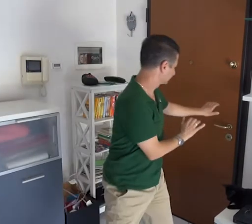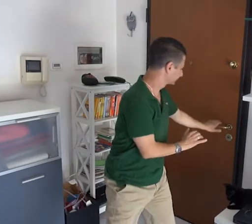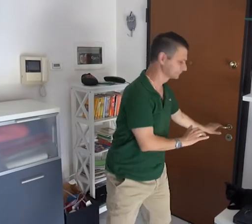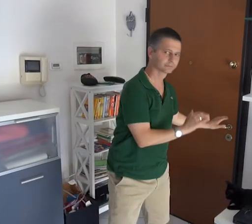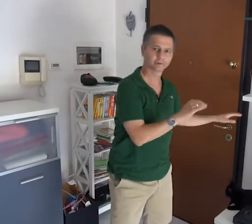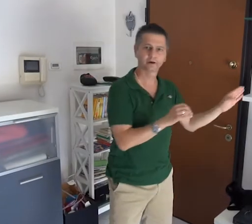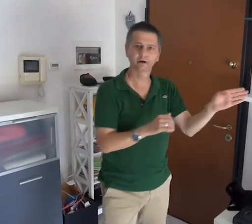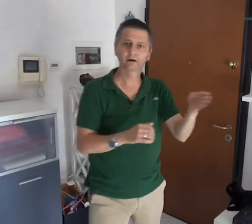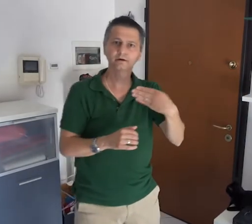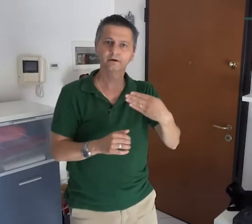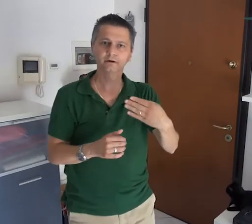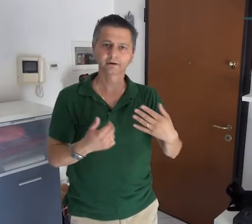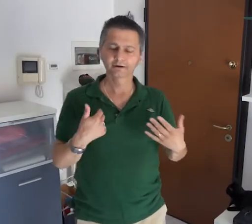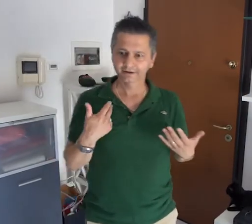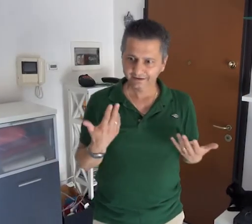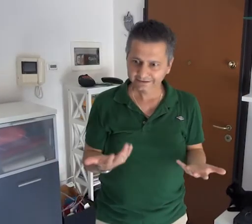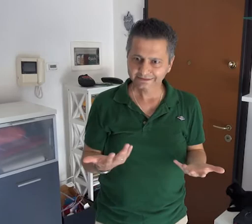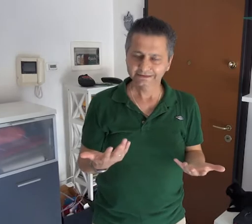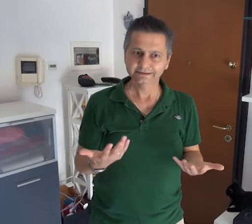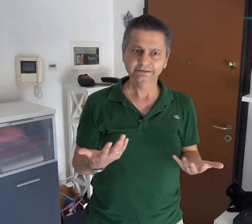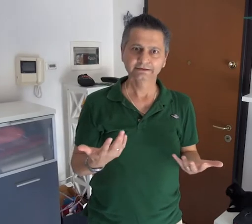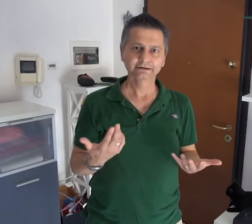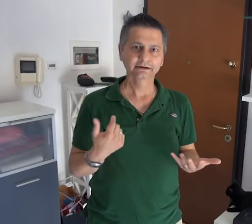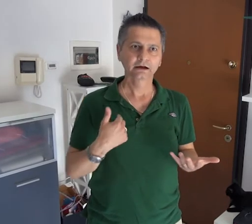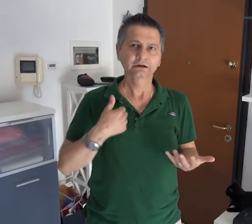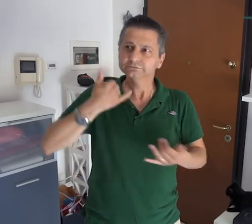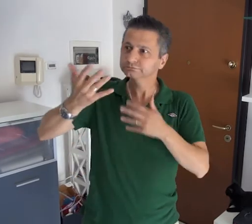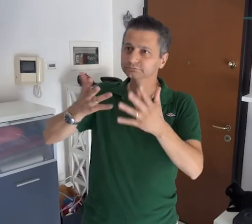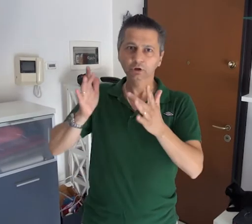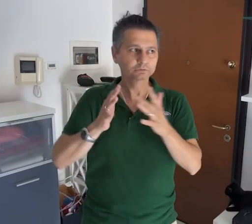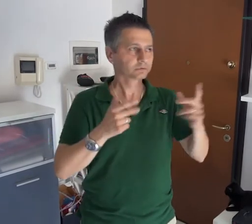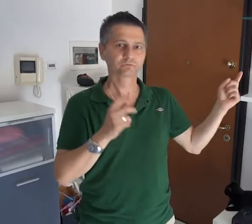così che il gatto probabilmente si è attaccato alla maniglia e ha aperto lui la porta da dentro.